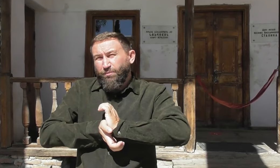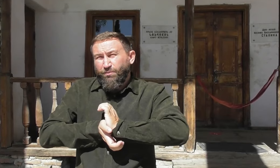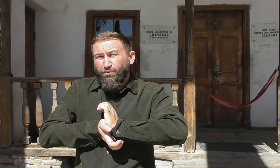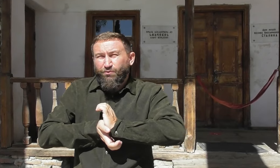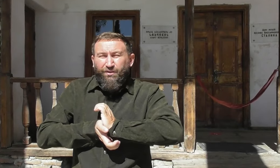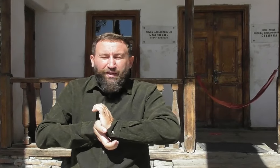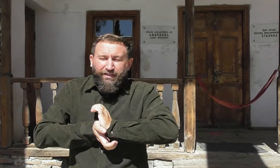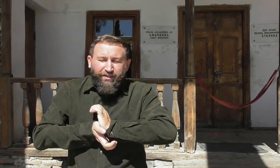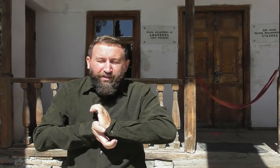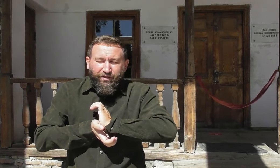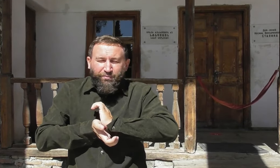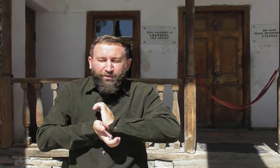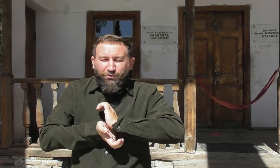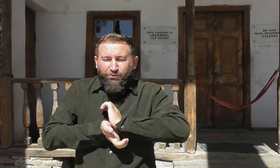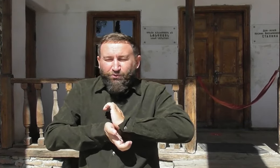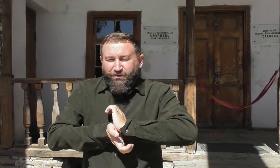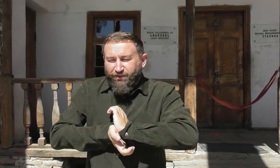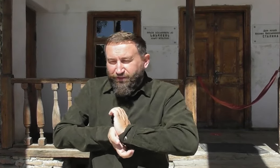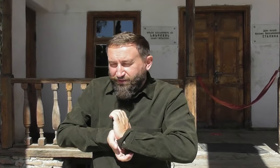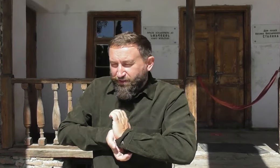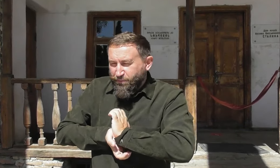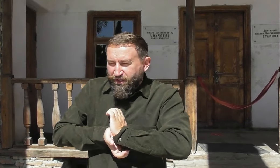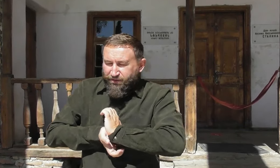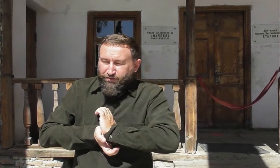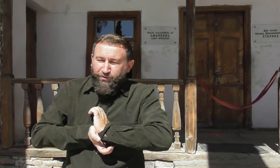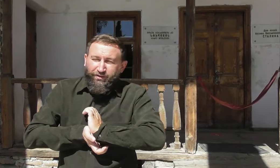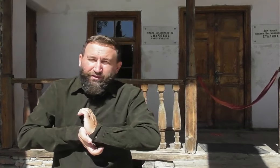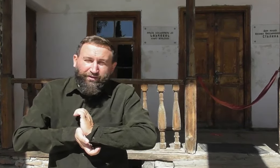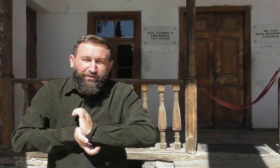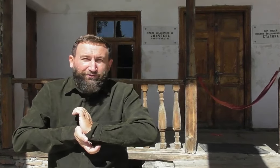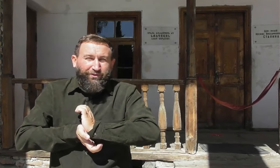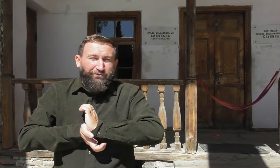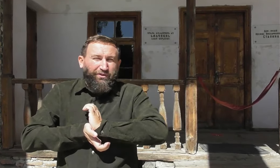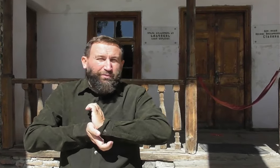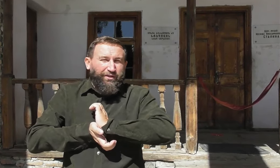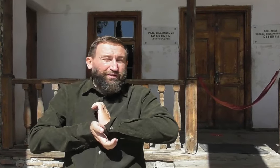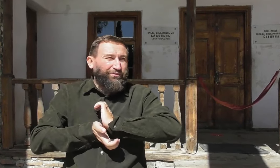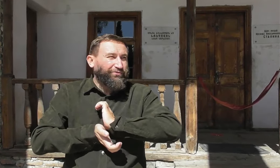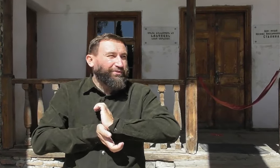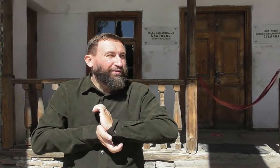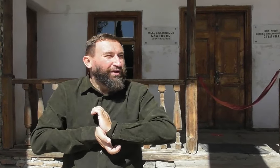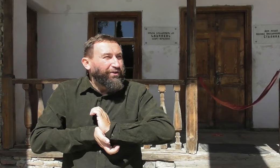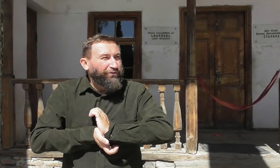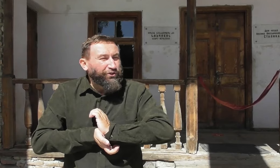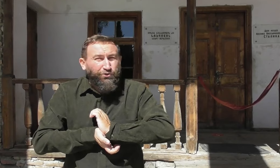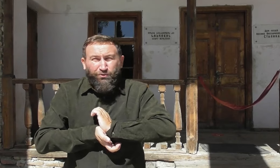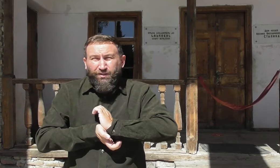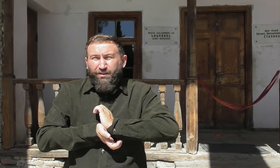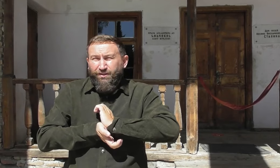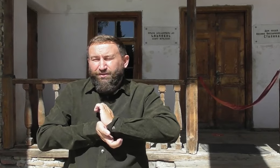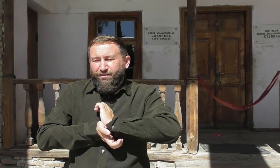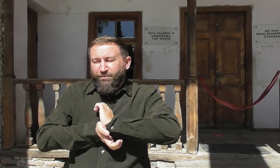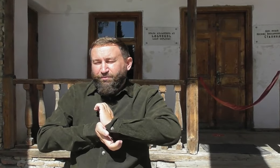напрямую. Вот не рекомендую делать, как показывают иногда в фильмах, и в фэньшуй китайский, там,